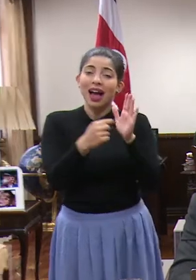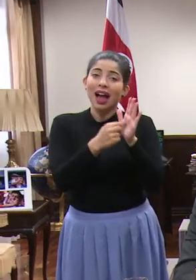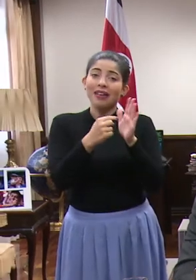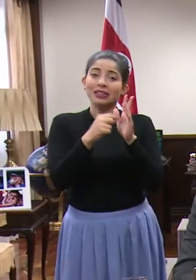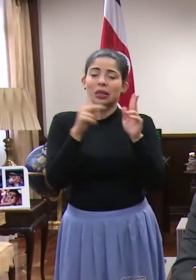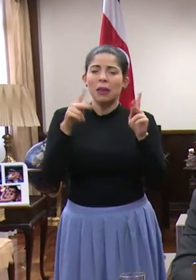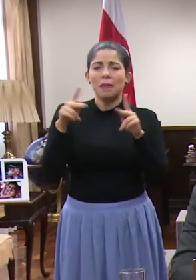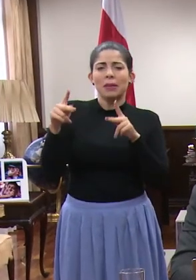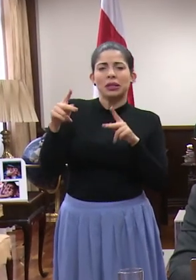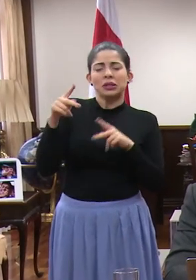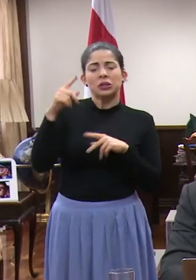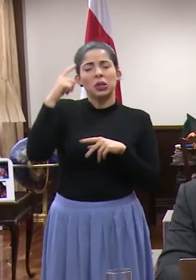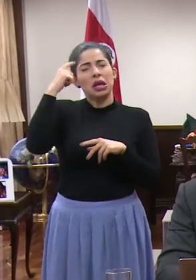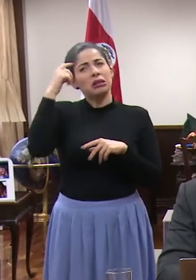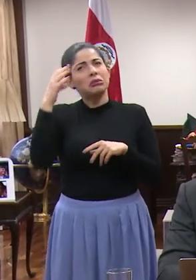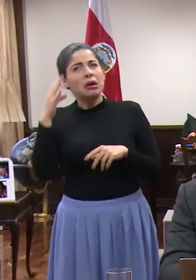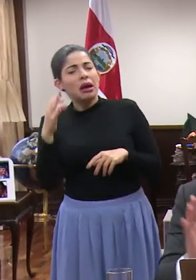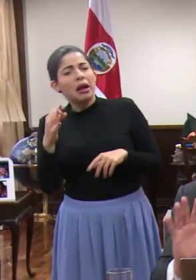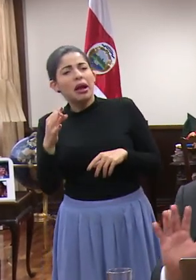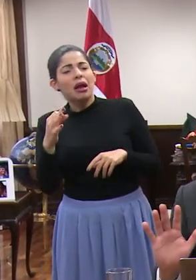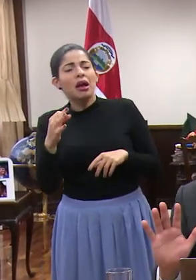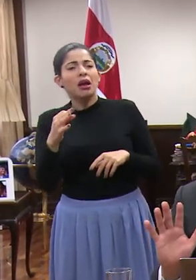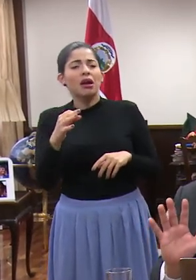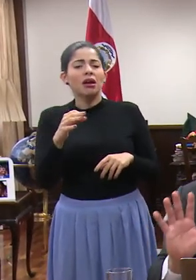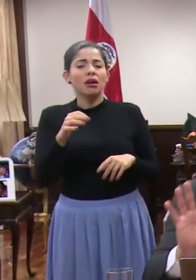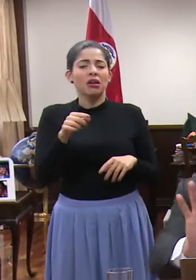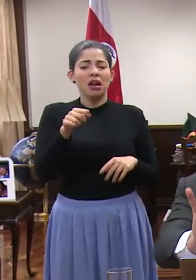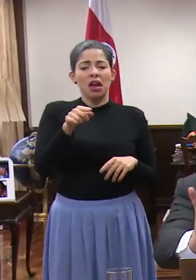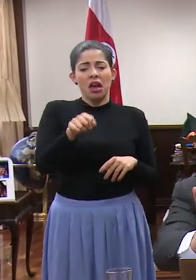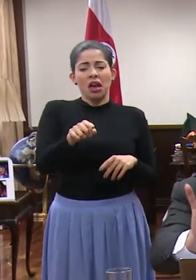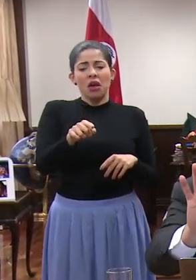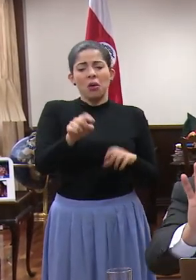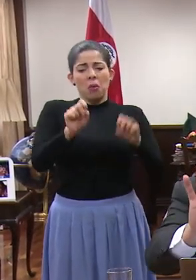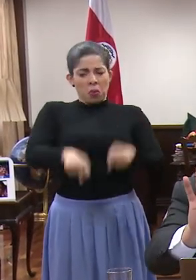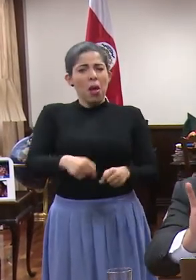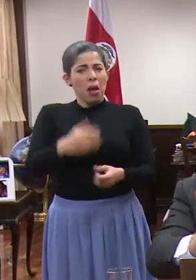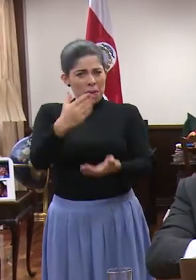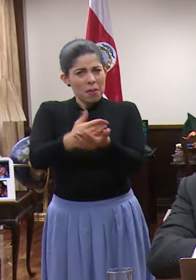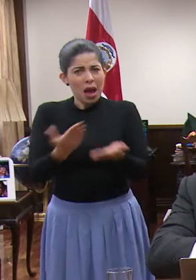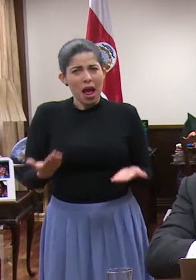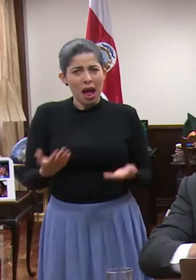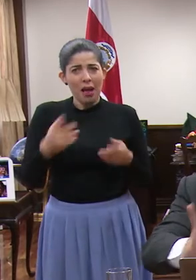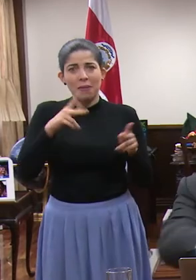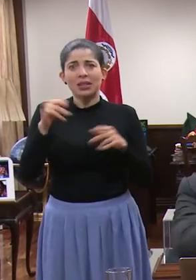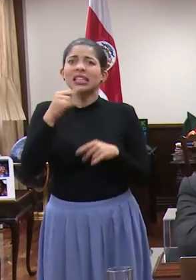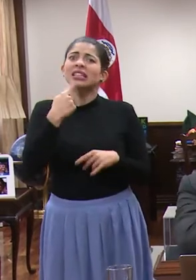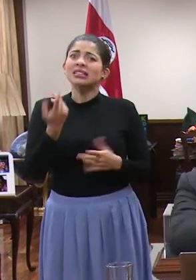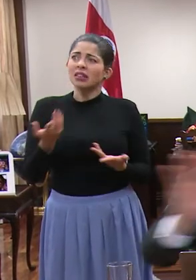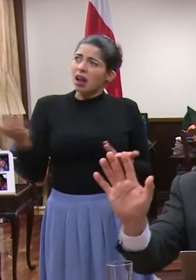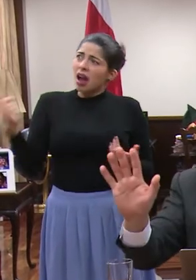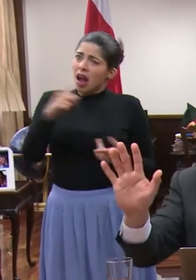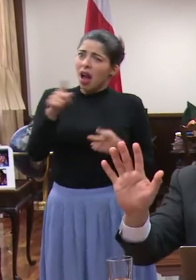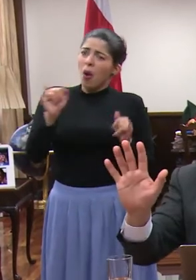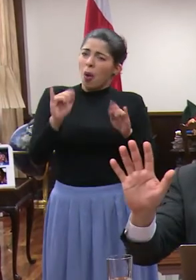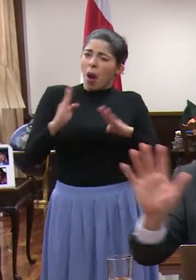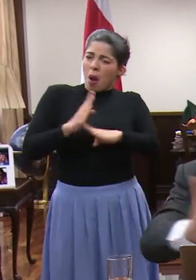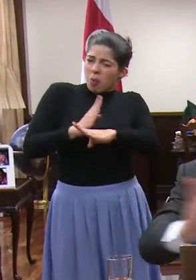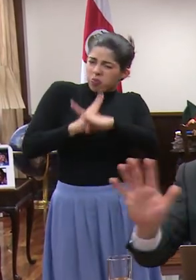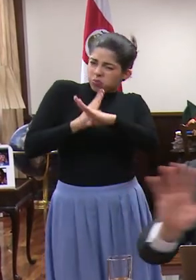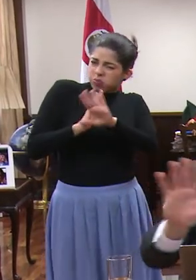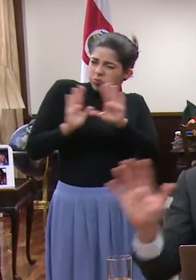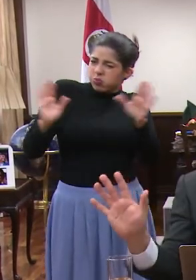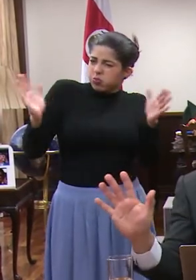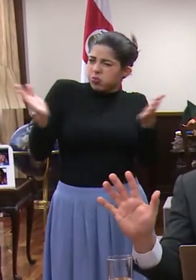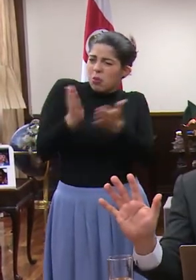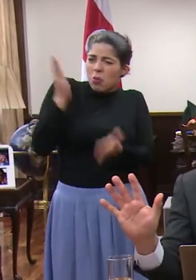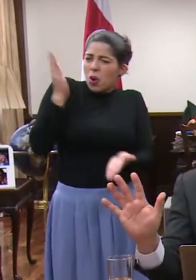la percepción de que esto se pudiera detener, como los ciudadanos queriendo decir, que se blinde y que no